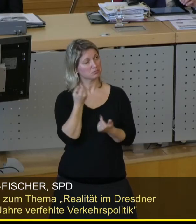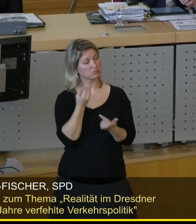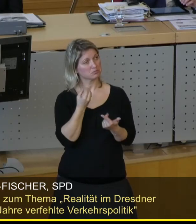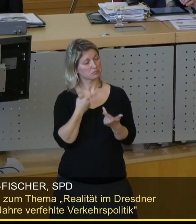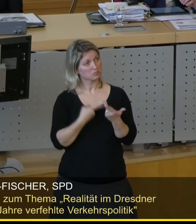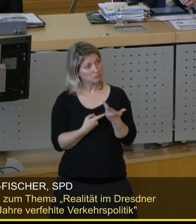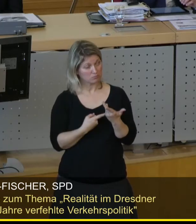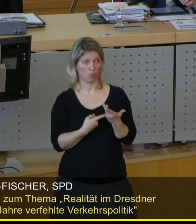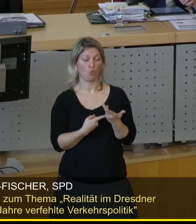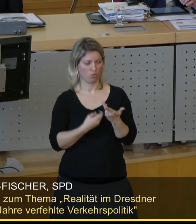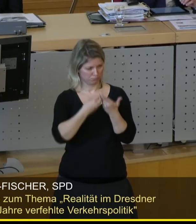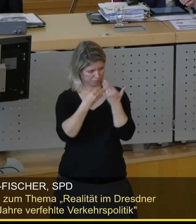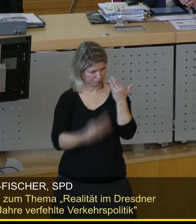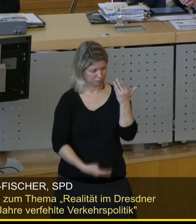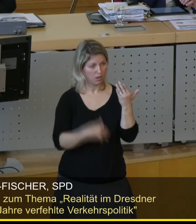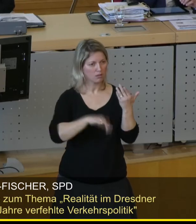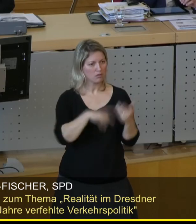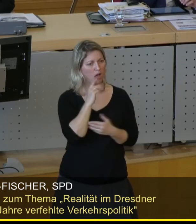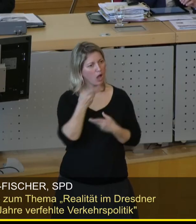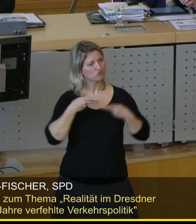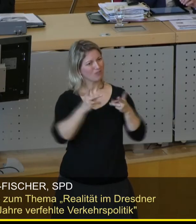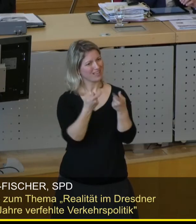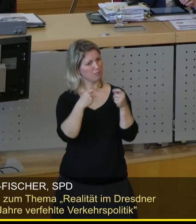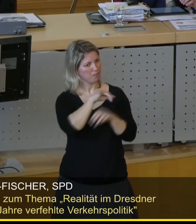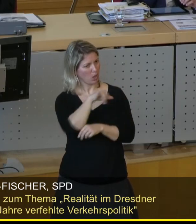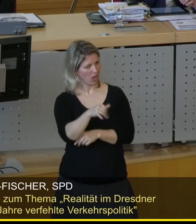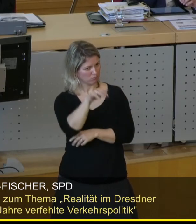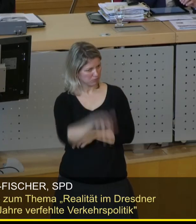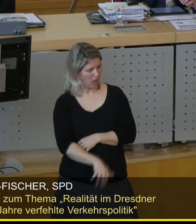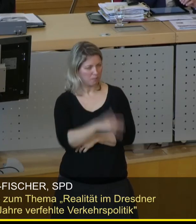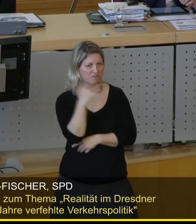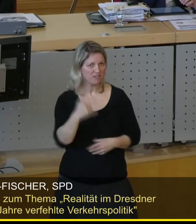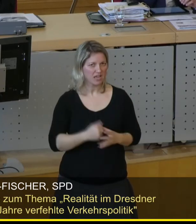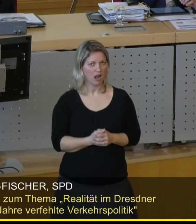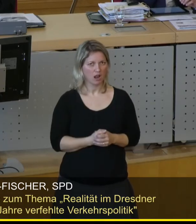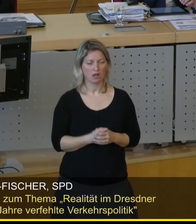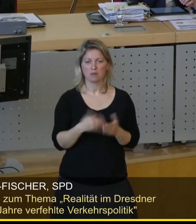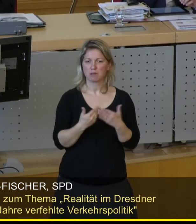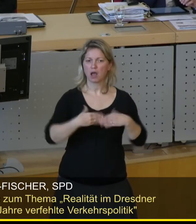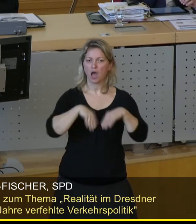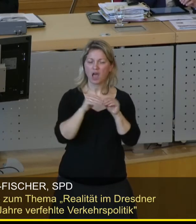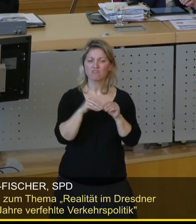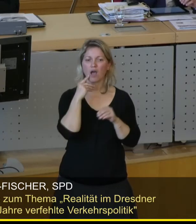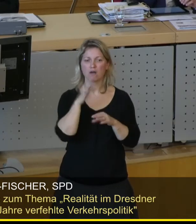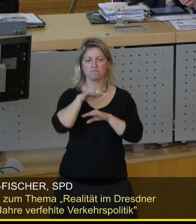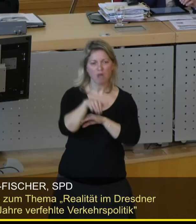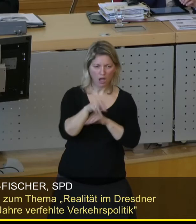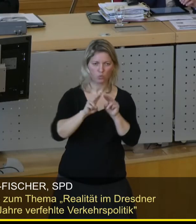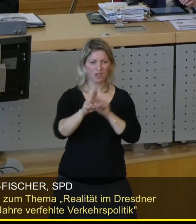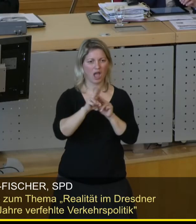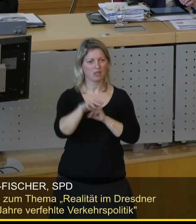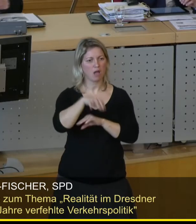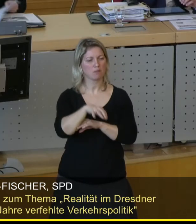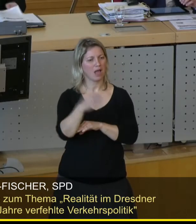opulente Liste an Straßenbauprojekten, die wir auf den Weg gebracht haben. Angefangen beim Park-and-Ride-Parkplatz Solander Straße